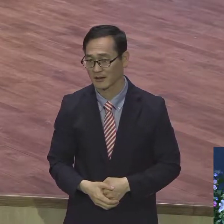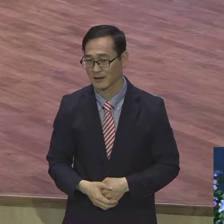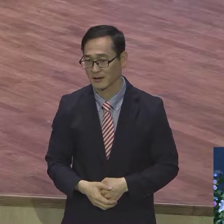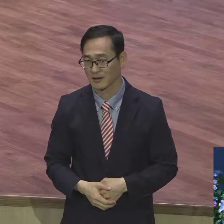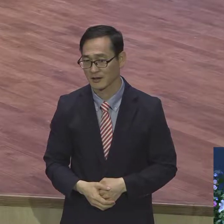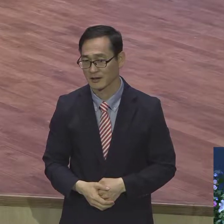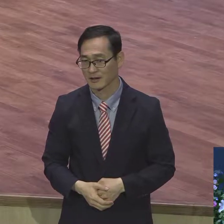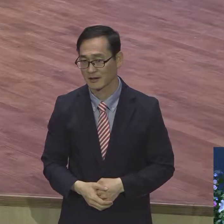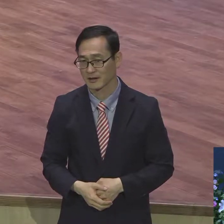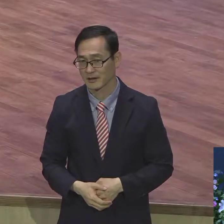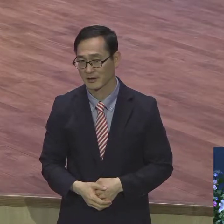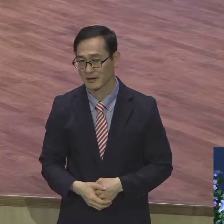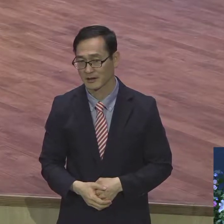끝이 없었다.